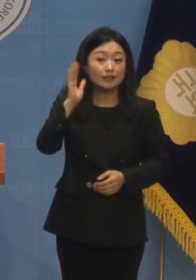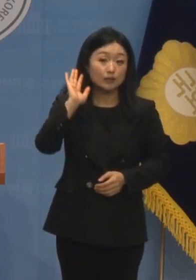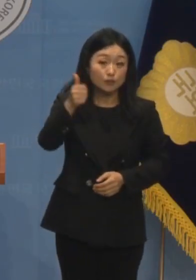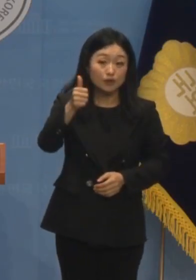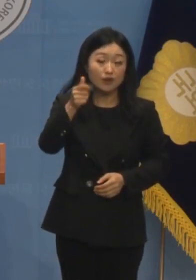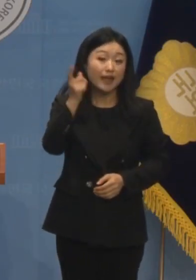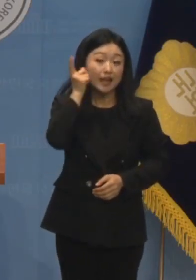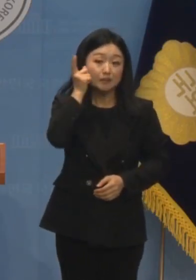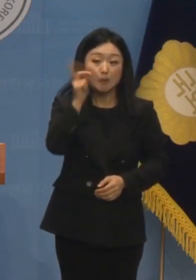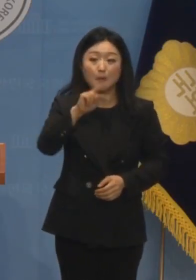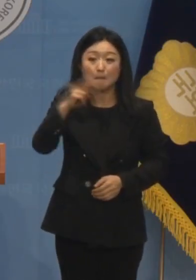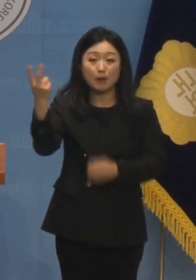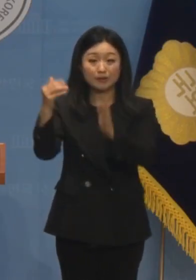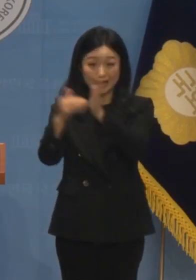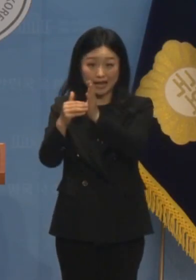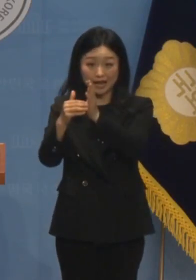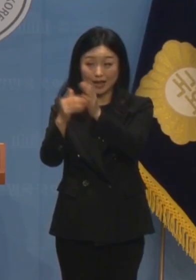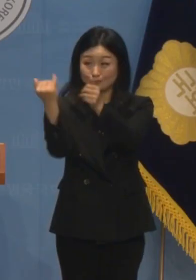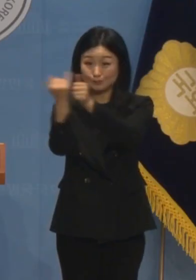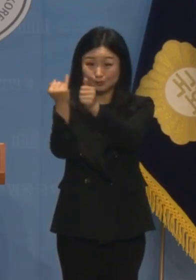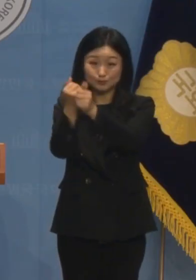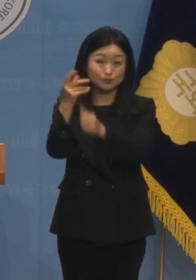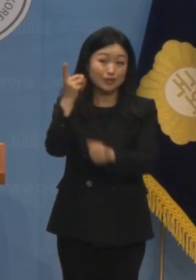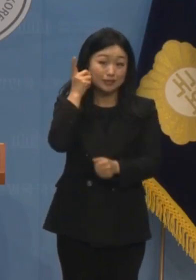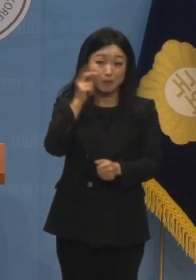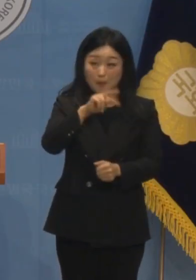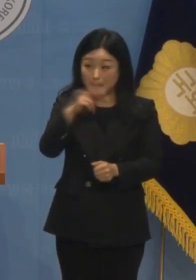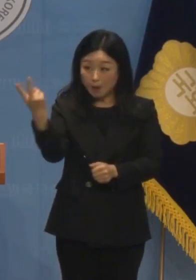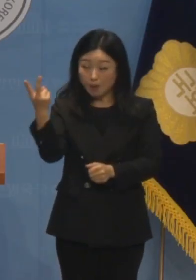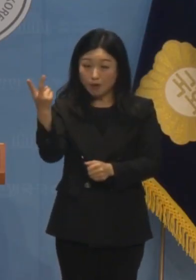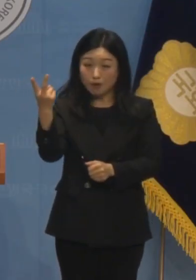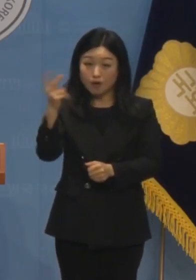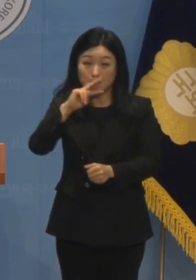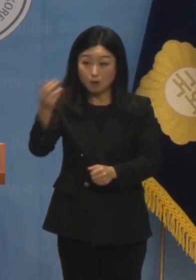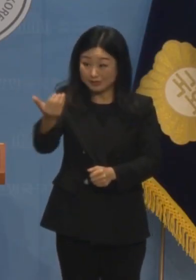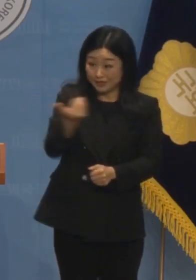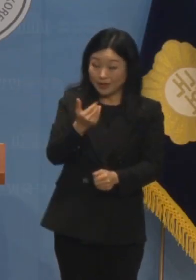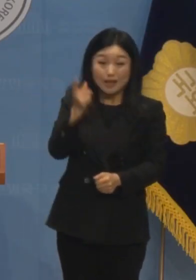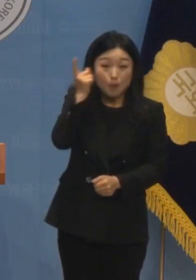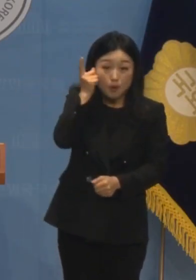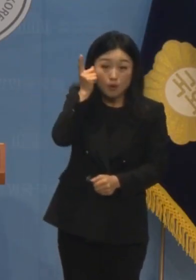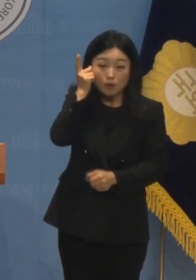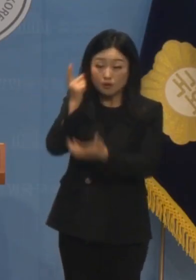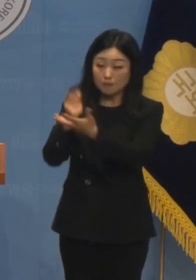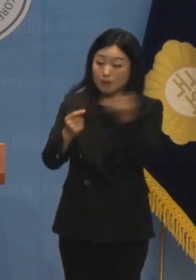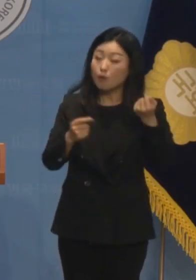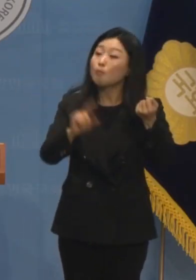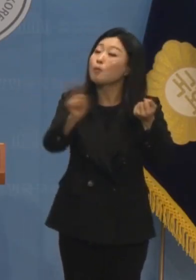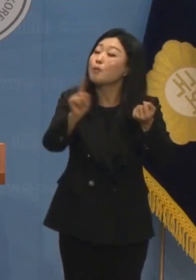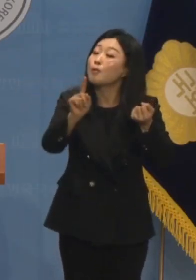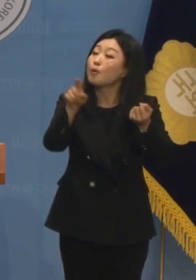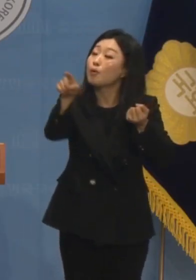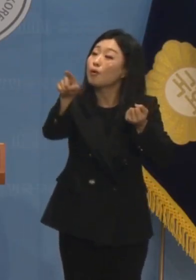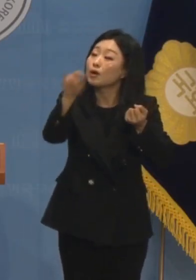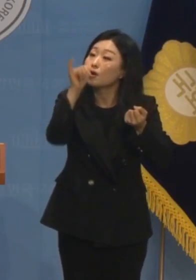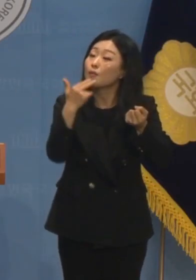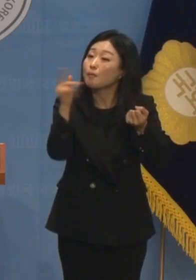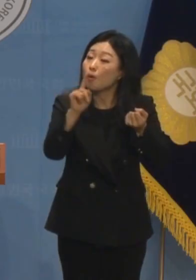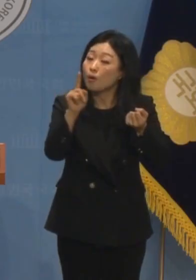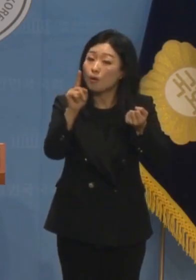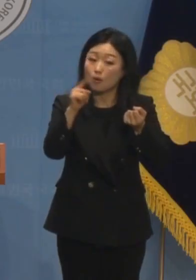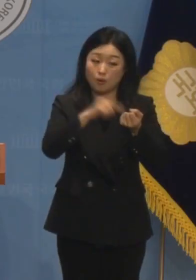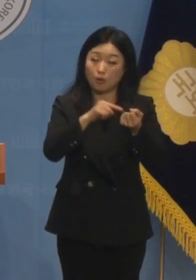윤석열 대통령 부부의 이전 전화 확보 방안을 물었습니다. 박